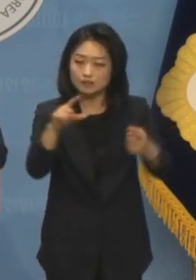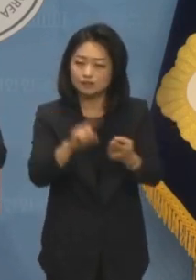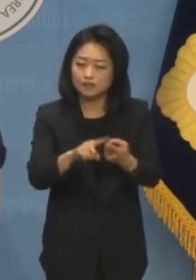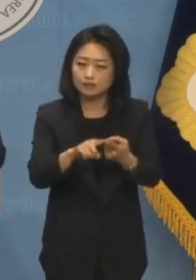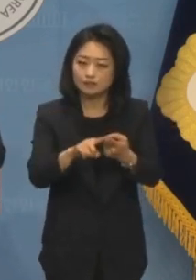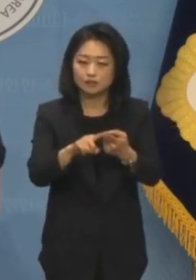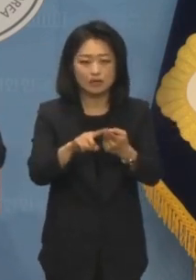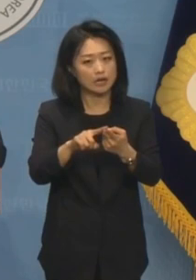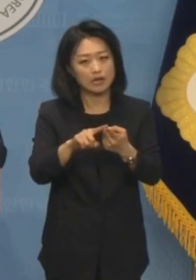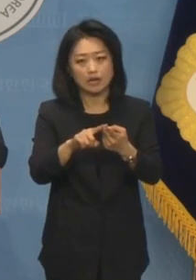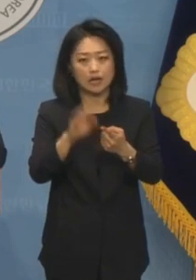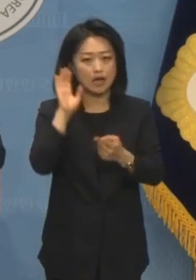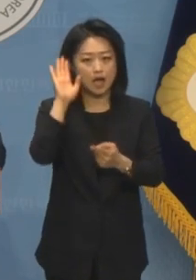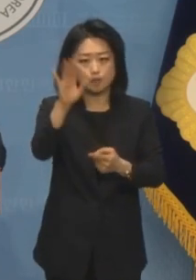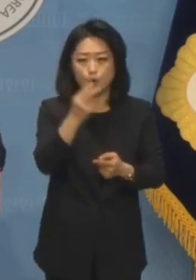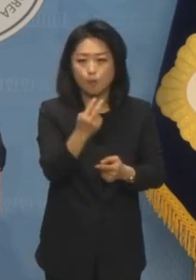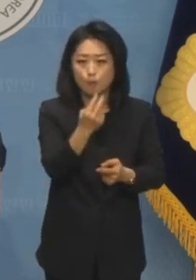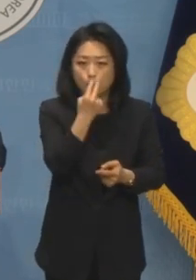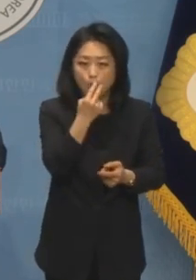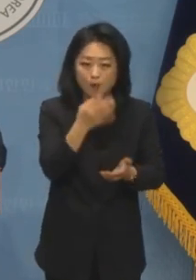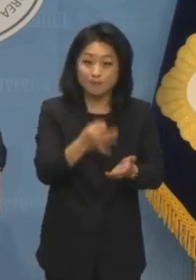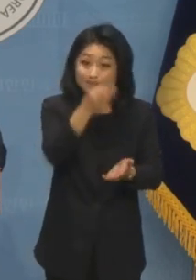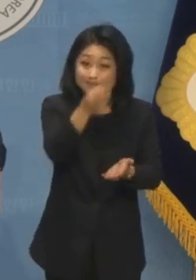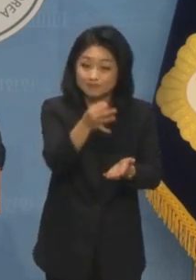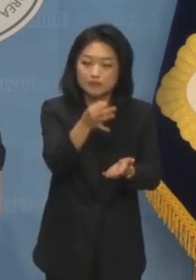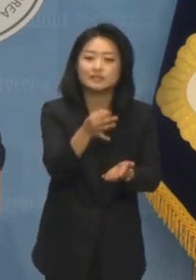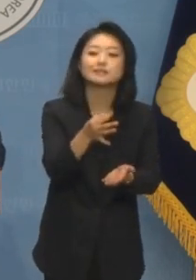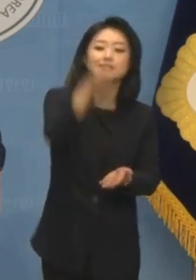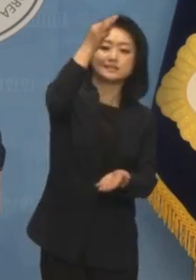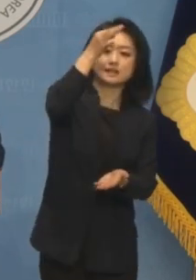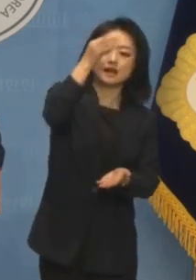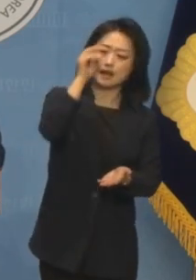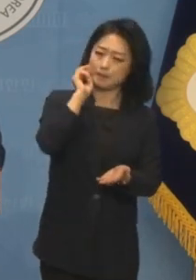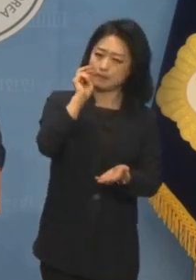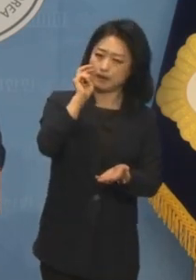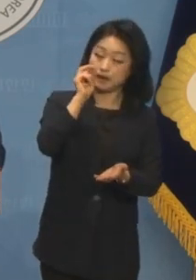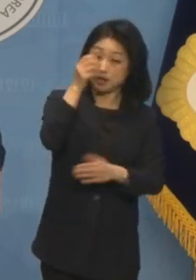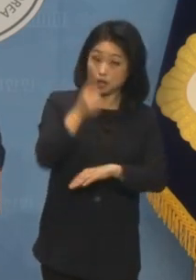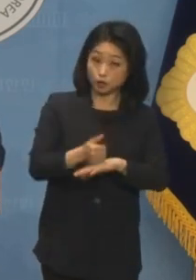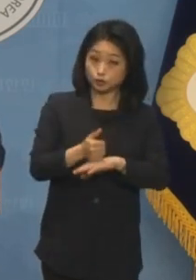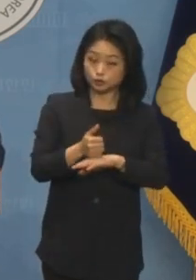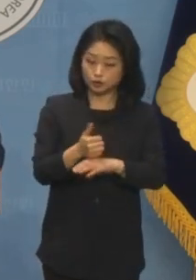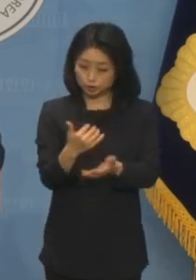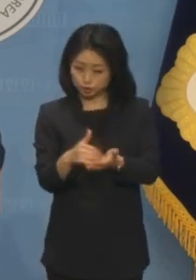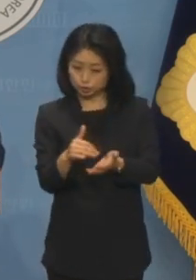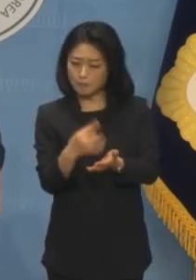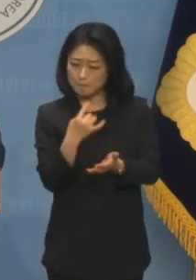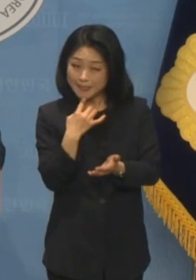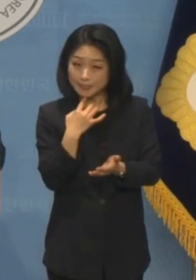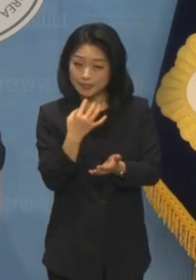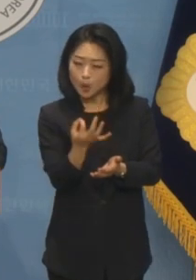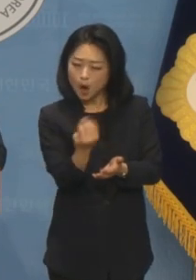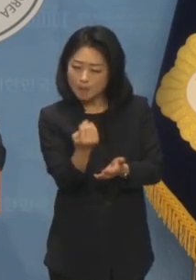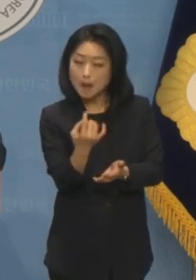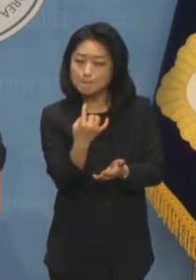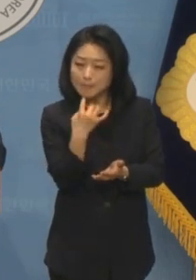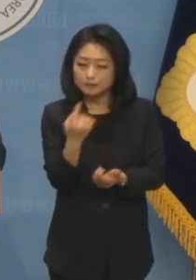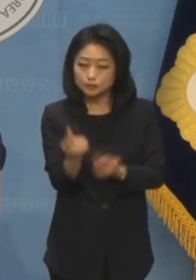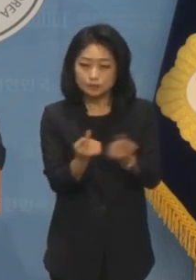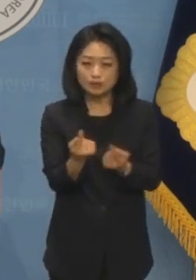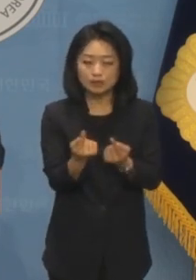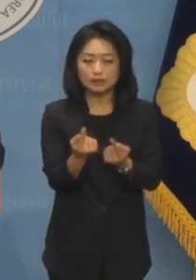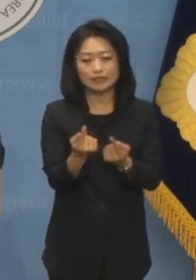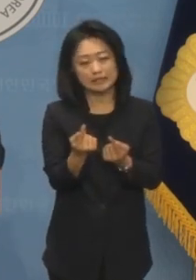보험료율을 큰 폭으로 다시 올려야 됩니다. 결국 이러한 모수조정만 논의하는 것은 지속가능성